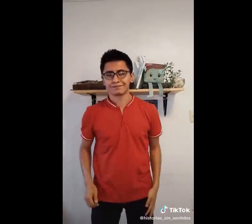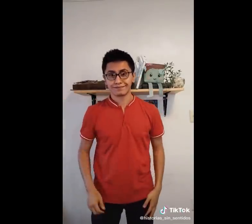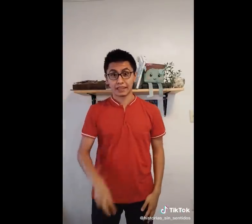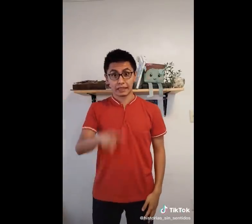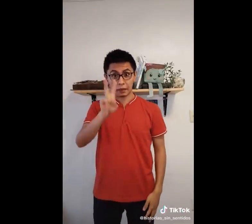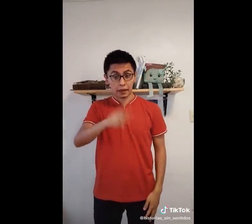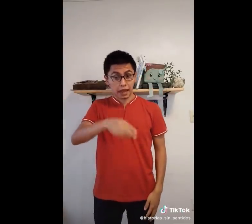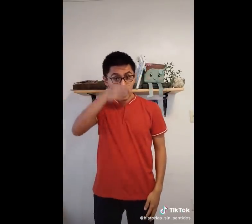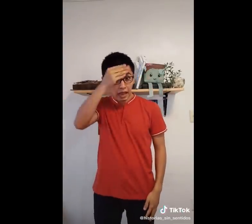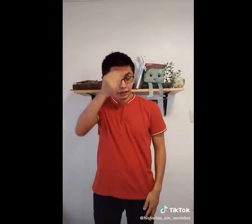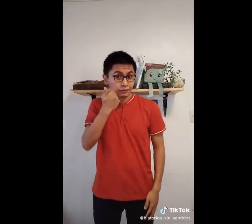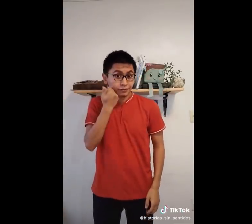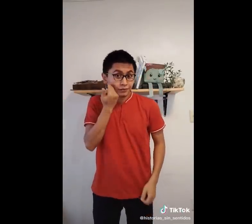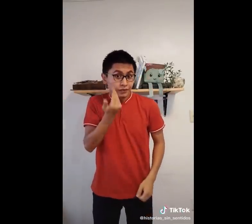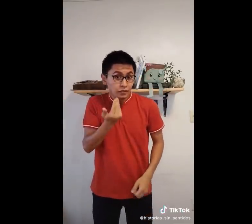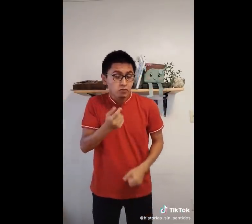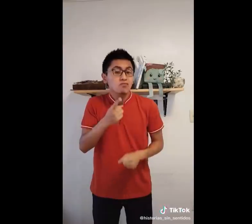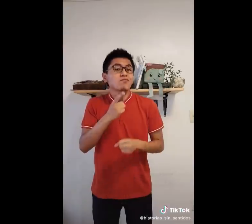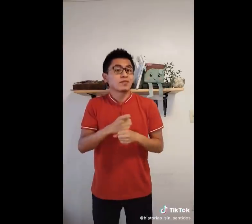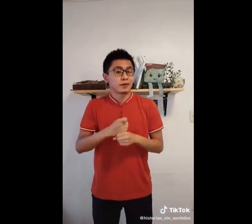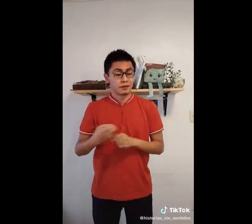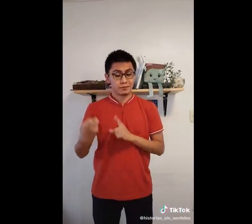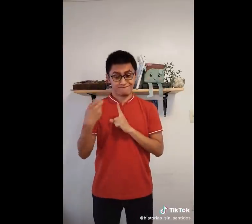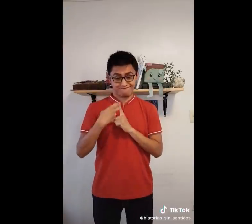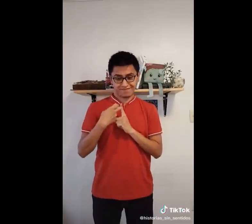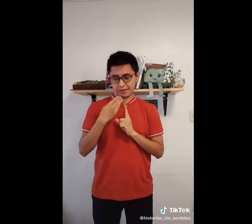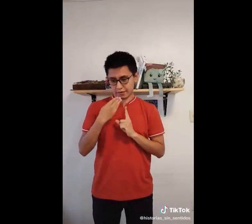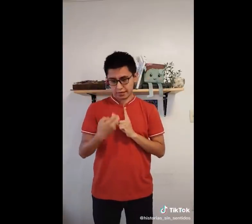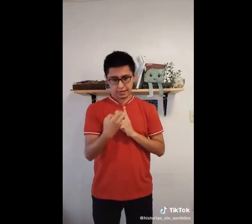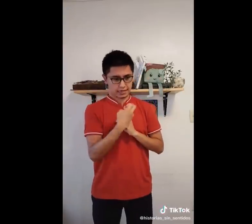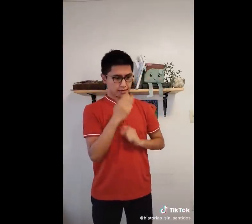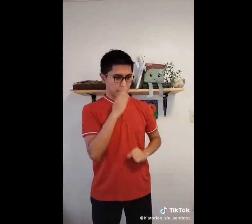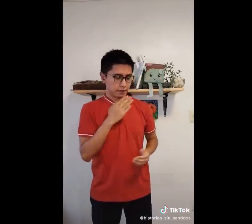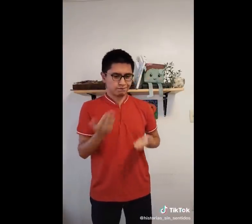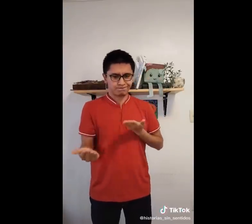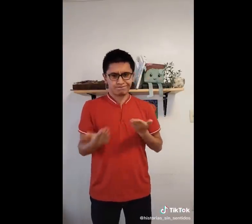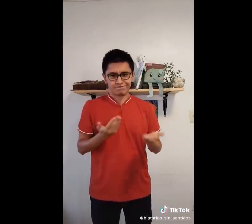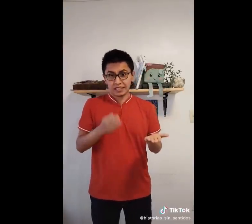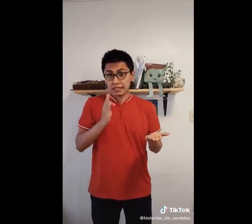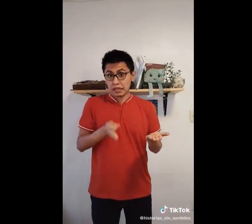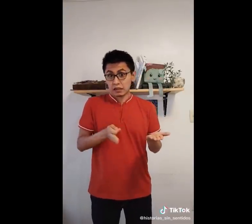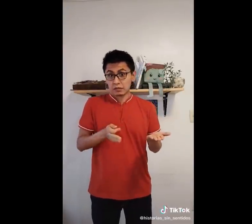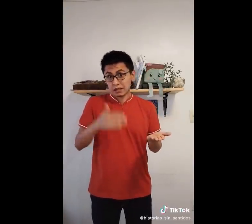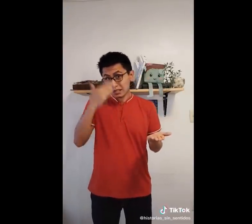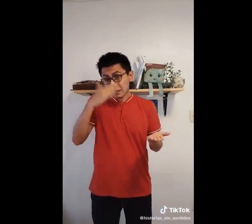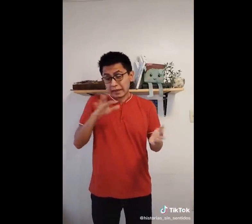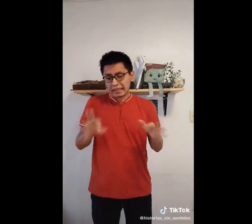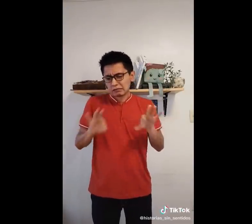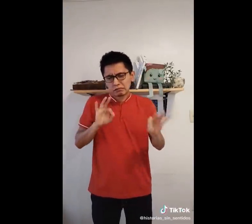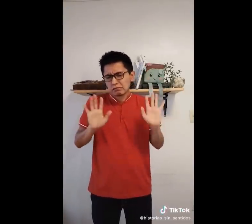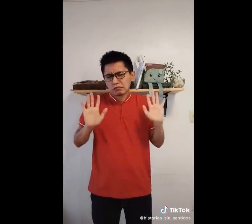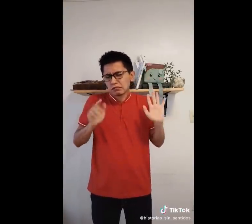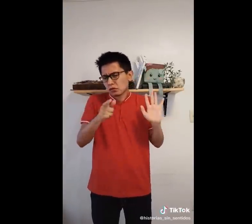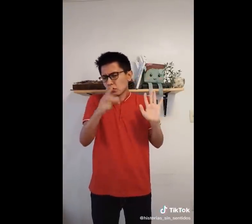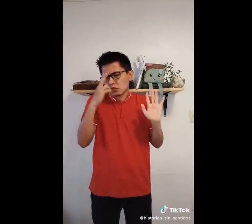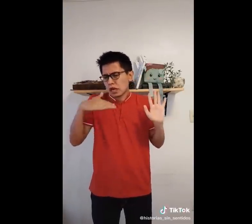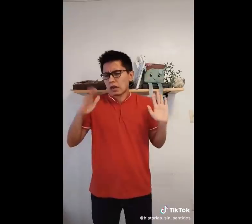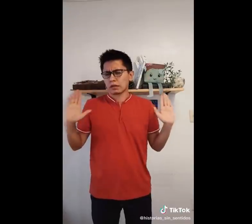recibir las críticas, tanto constructivas como destructivas. Tú sabrás cuál es cuál. No puedes educar a la gente si no te